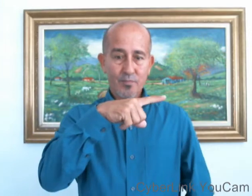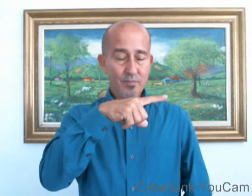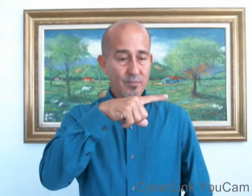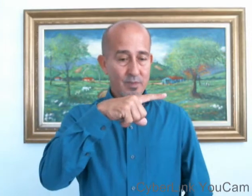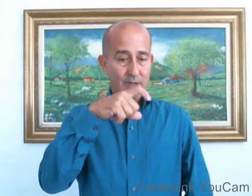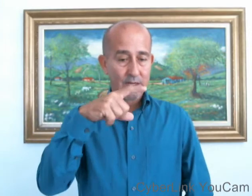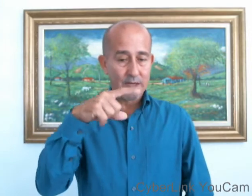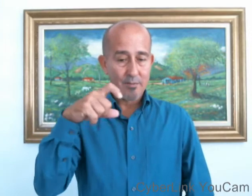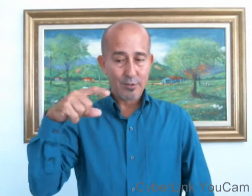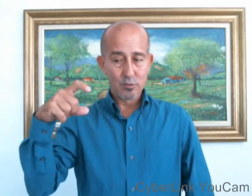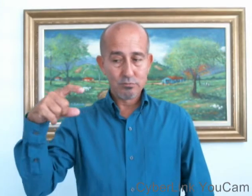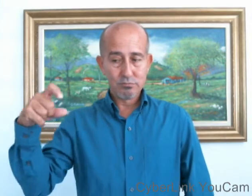El camarón.